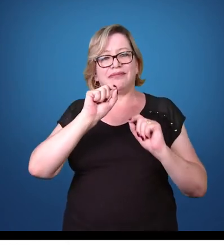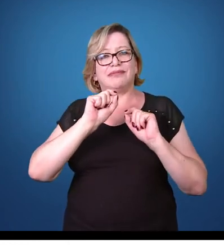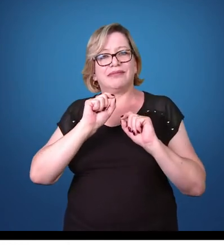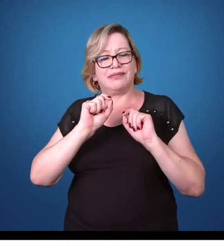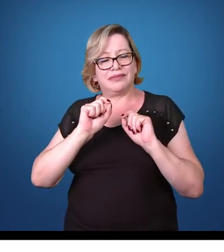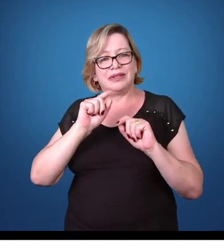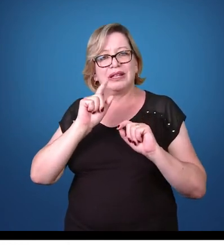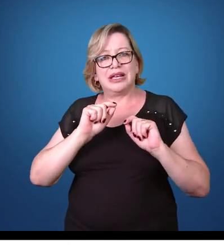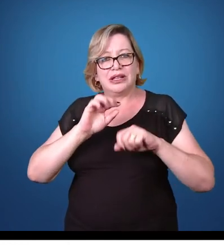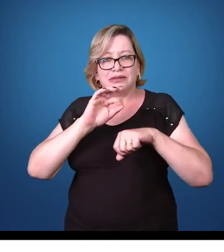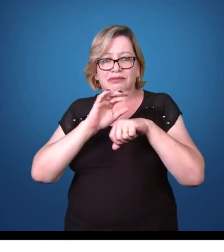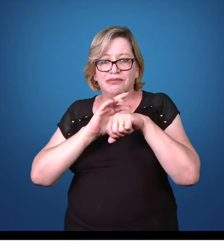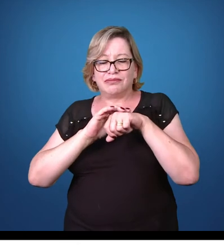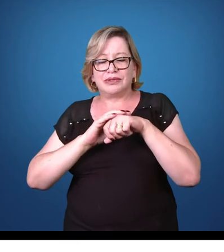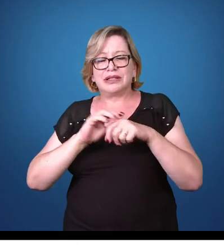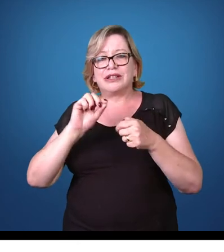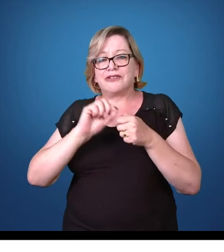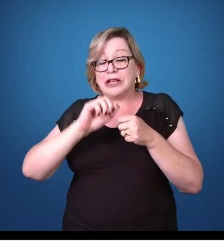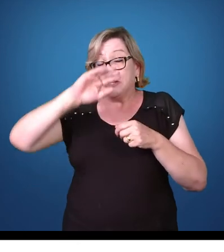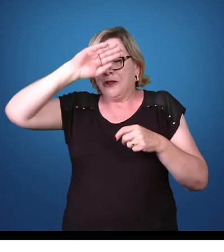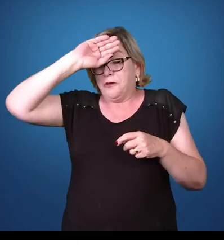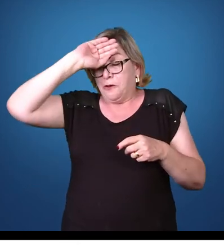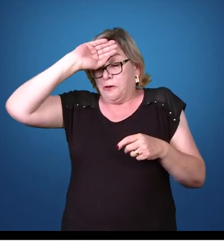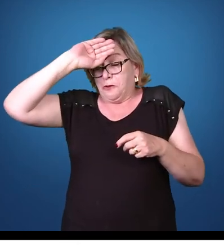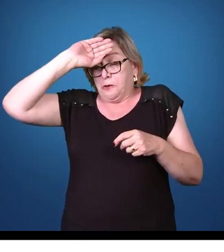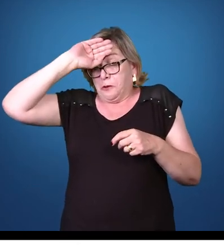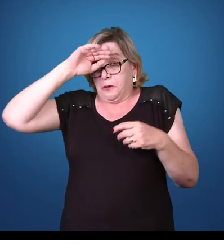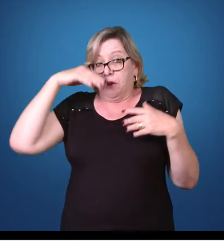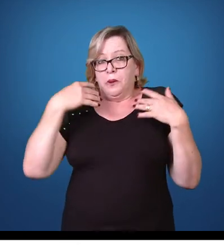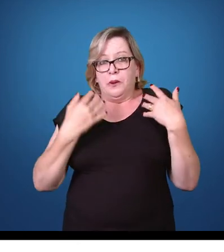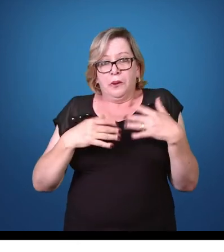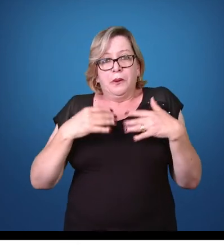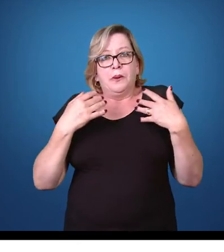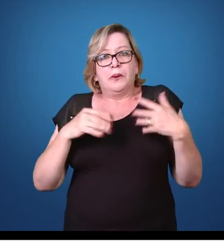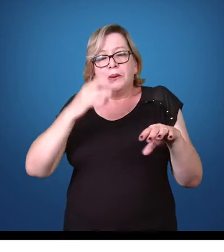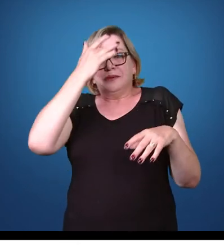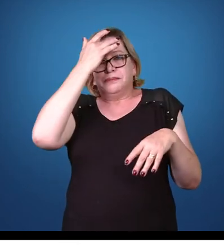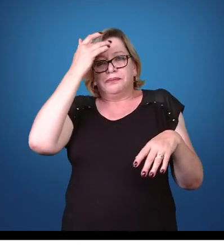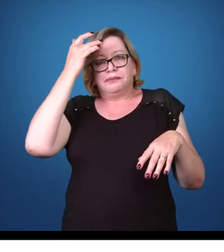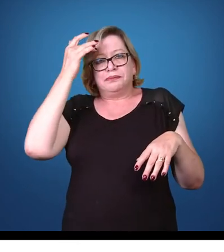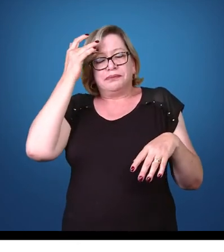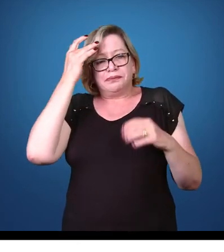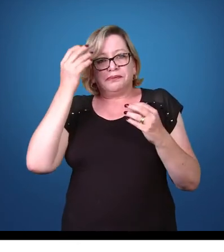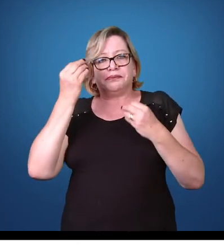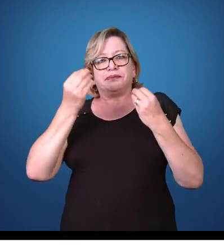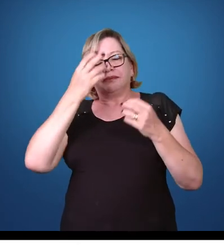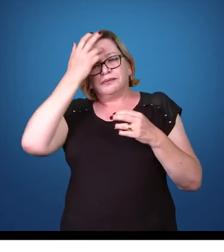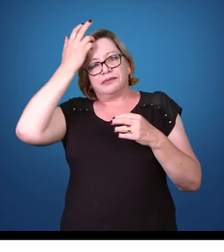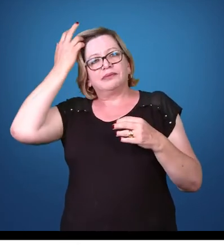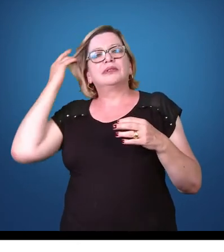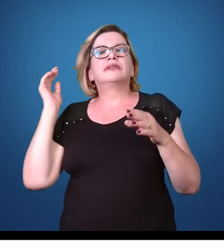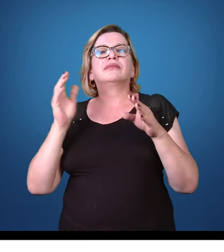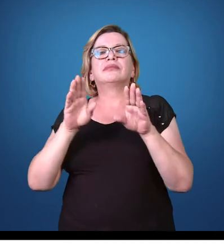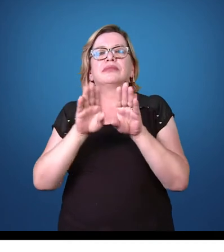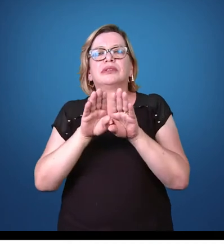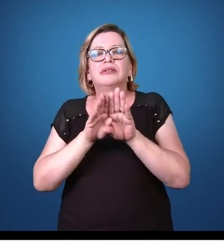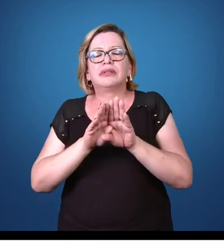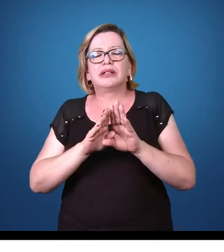é uma doença que causa febres muito exageradas no seu hospedeiro, e essas febres têm uma